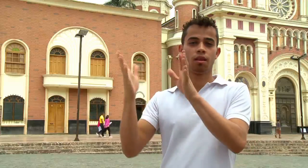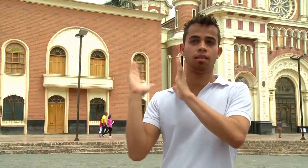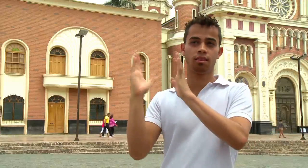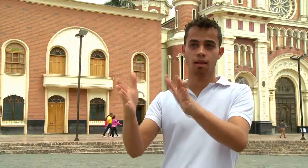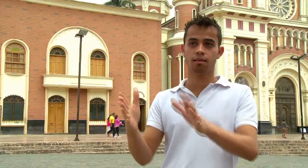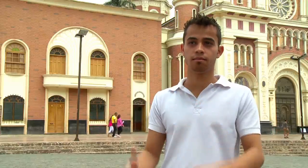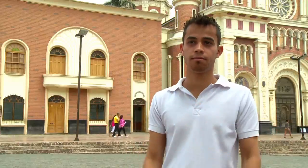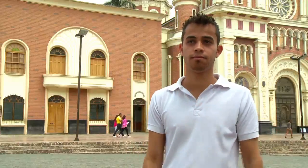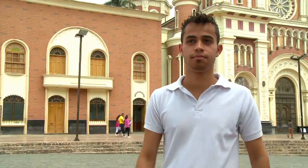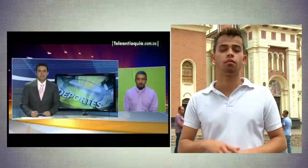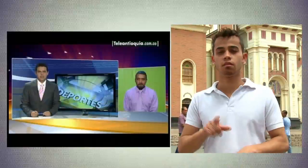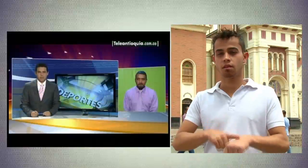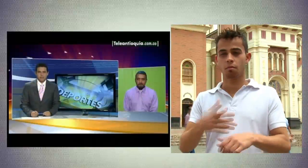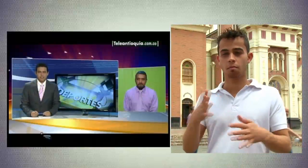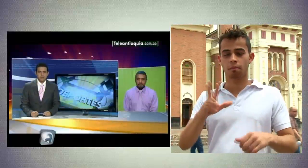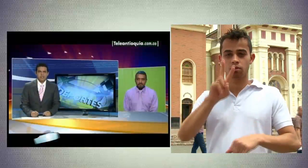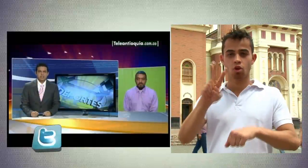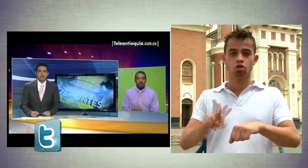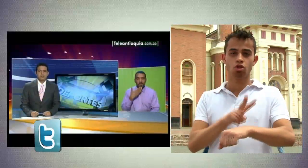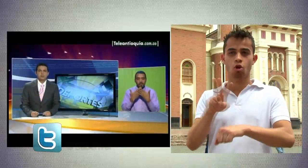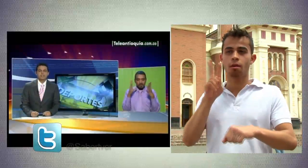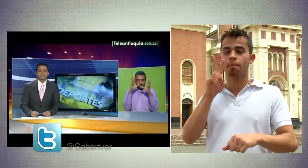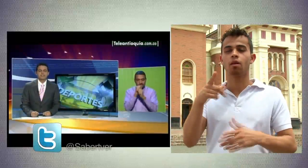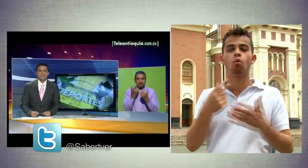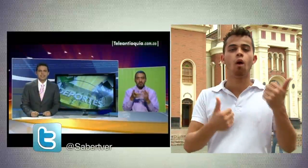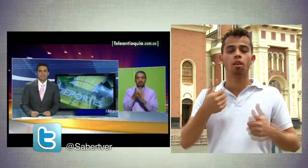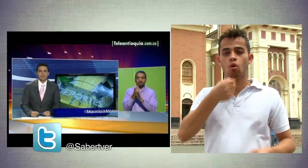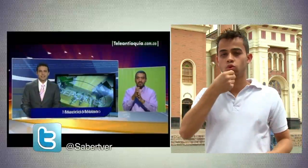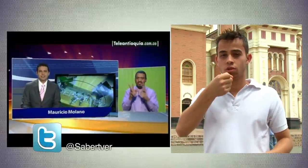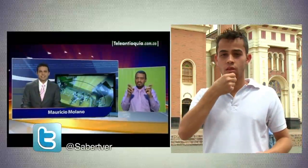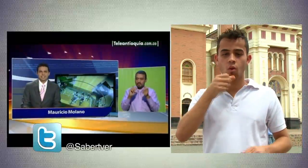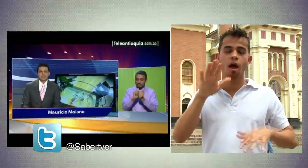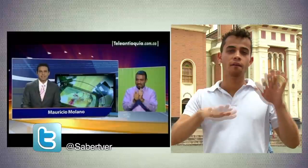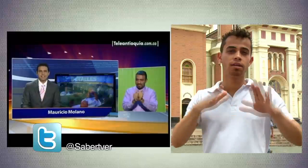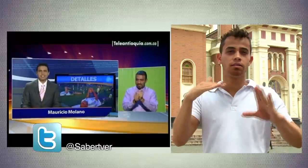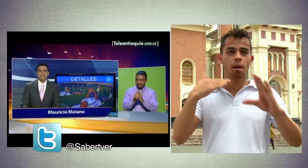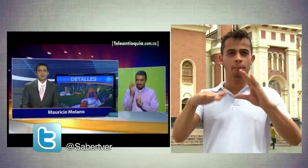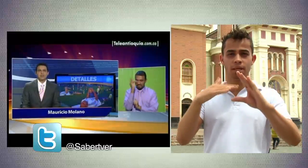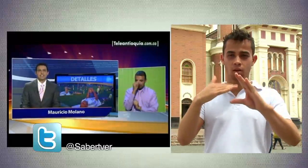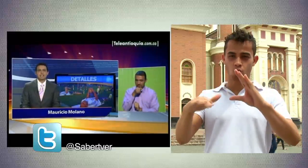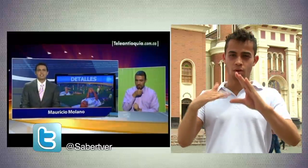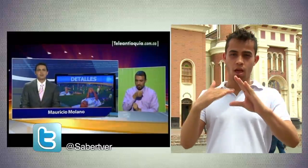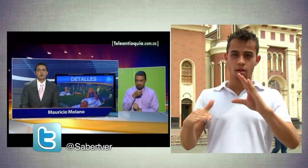logística. Más o menos dos horas, me gusta mucho ver los noticieros, me gusta ver películas.